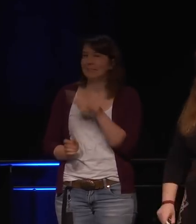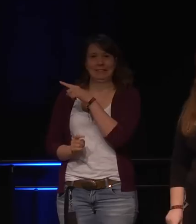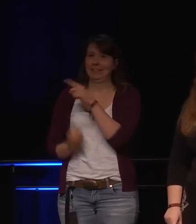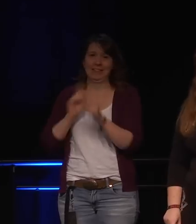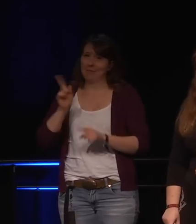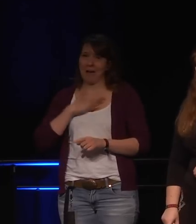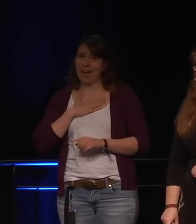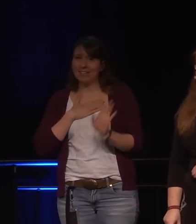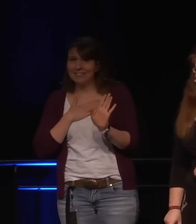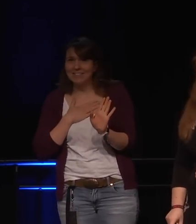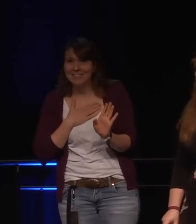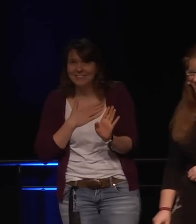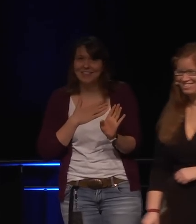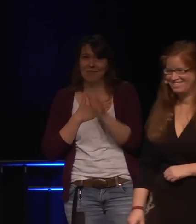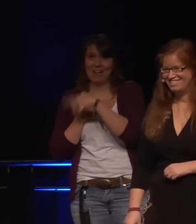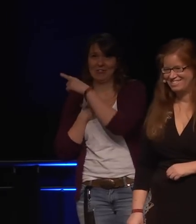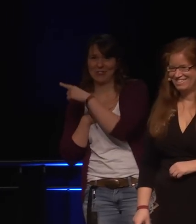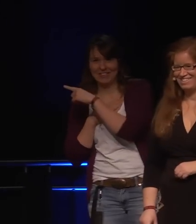Die sind nicht meine Slides.